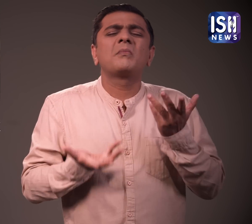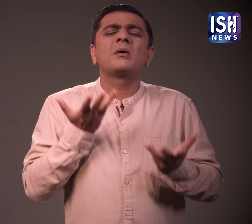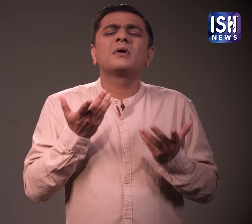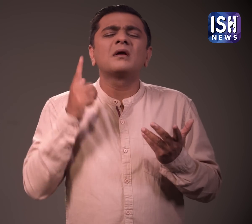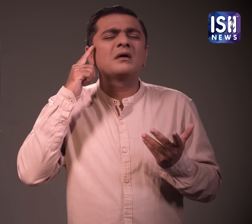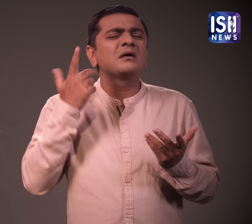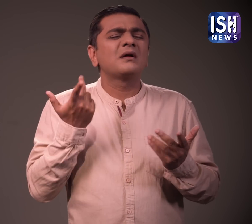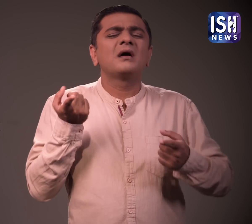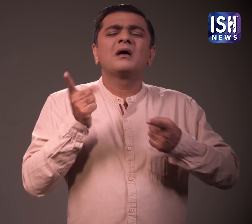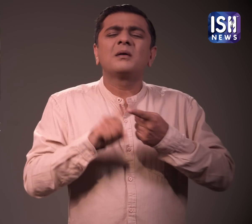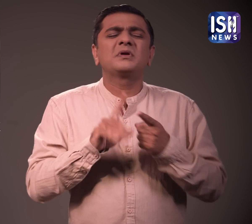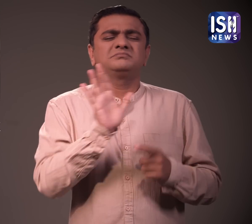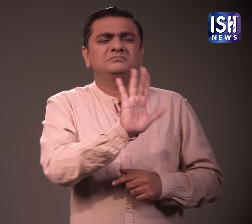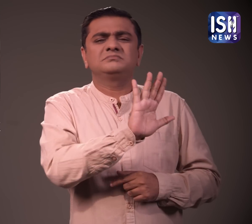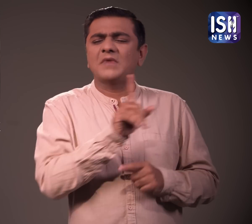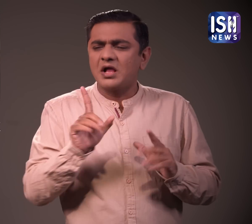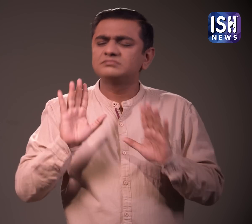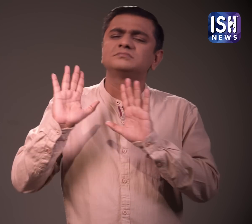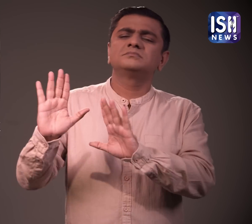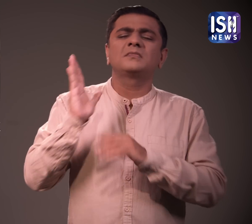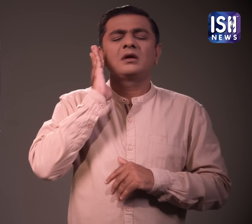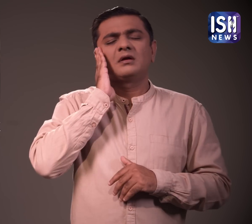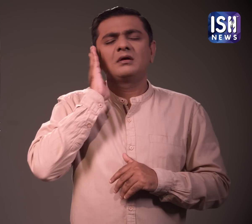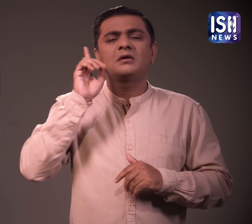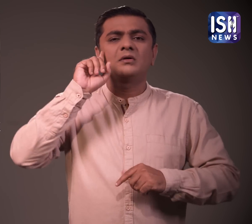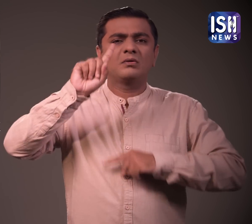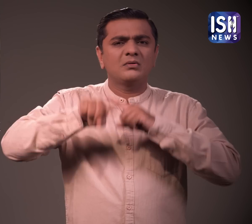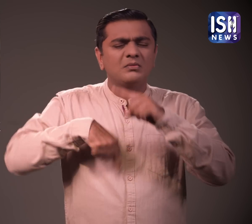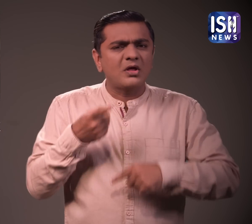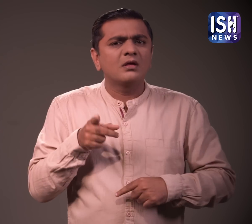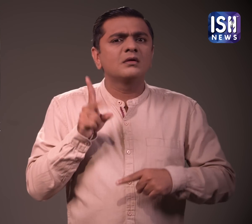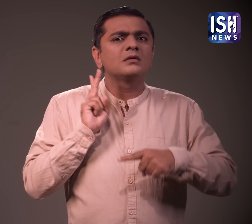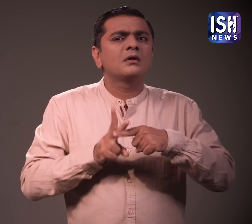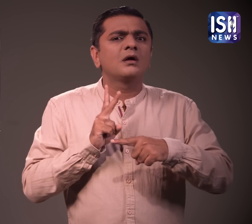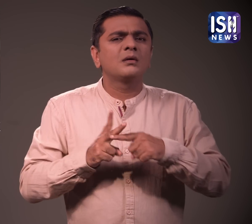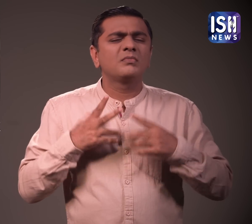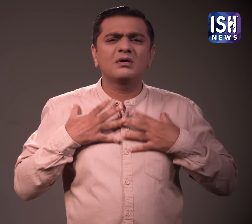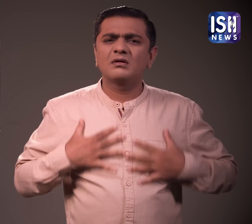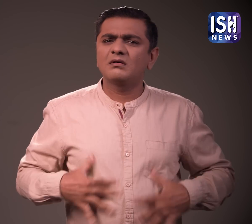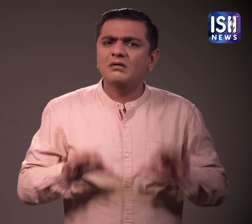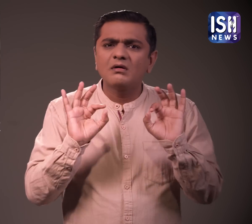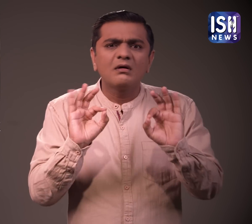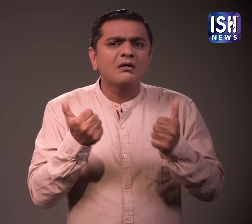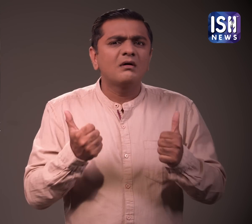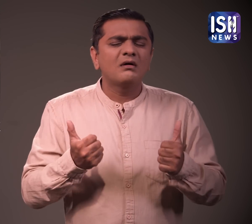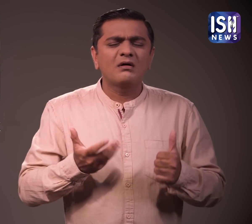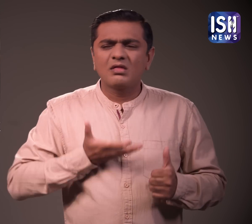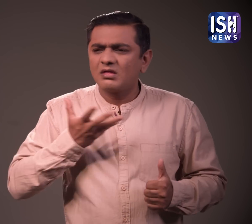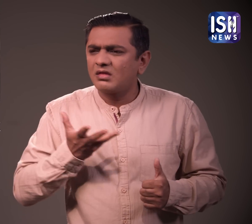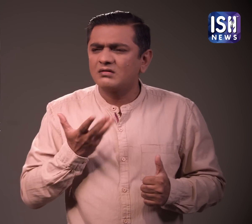और उसने मना कर दिया फिर वो सो गया अगले दिन रोहन की तब्यत वैसी ही थी